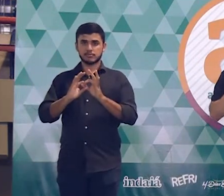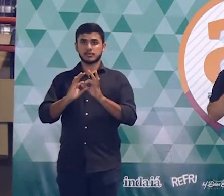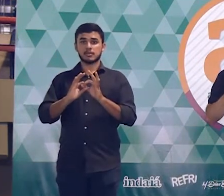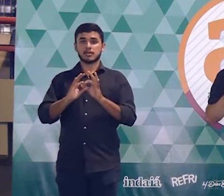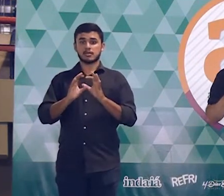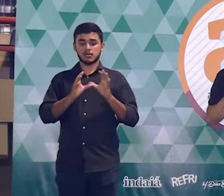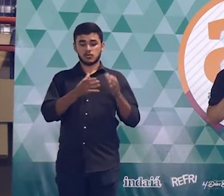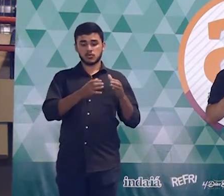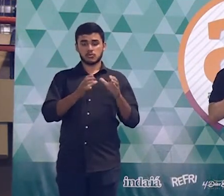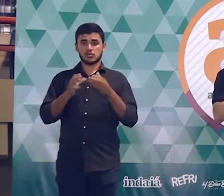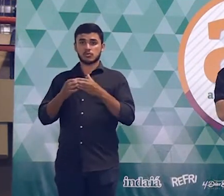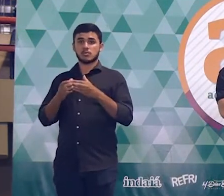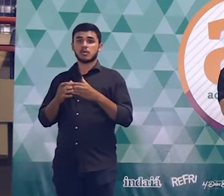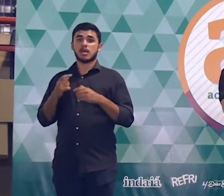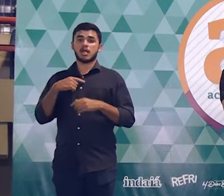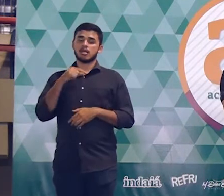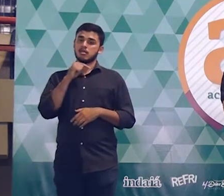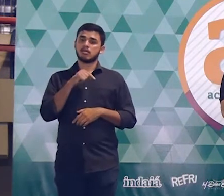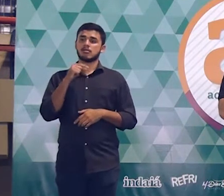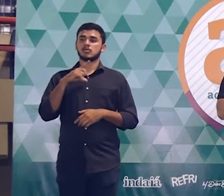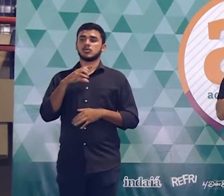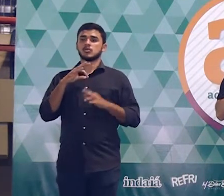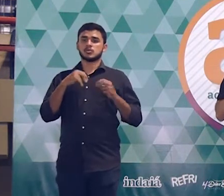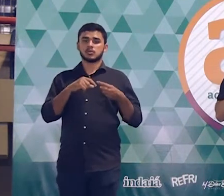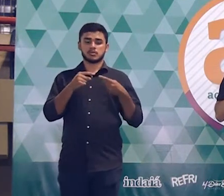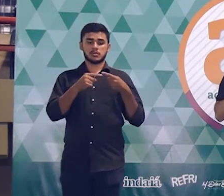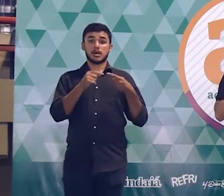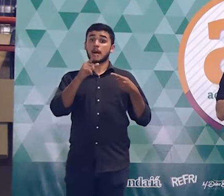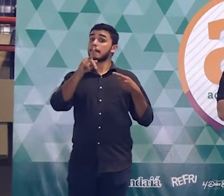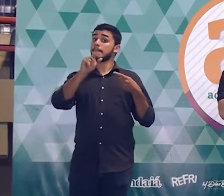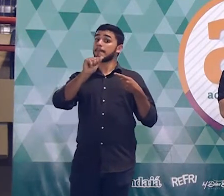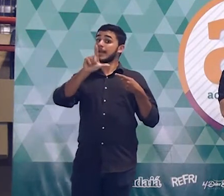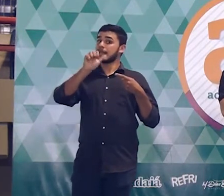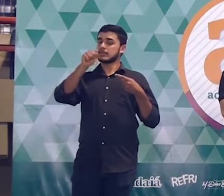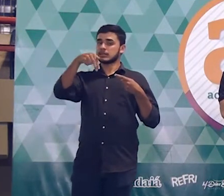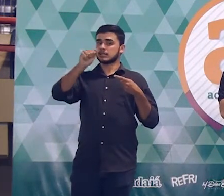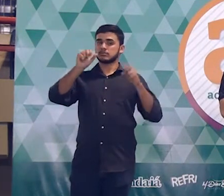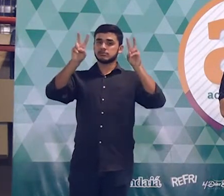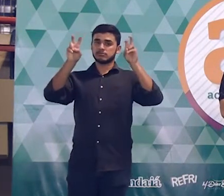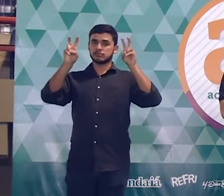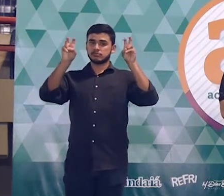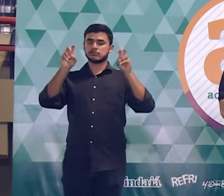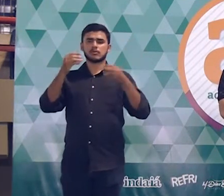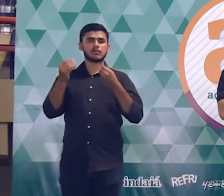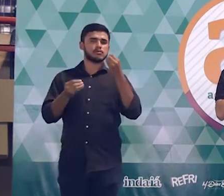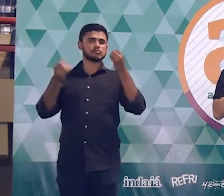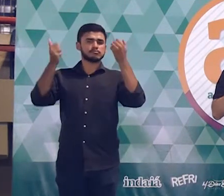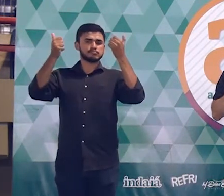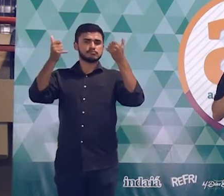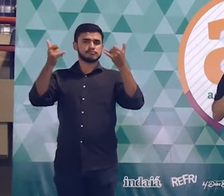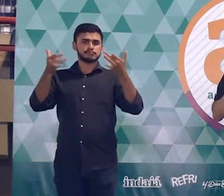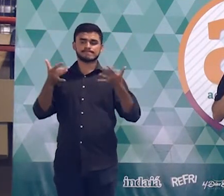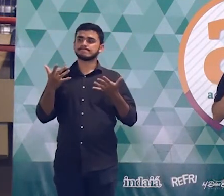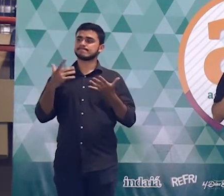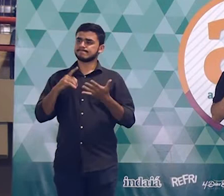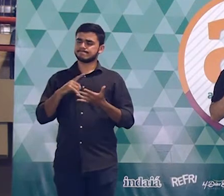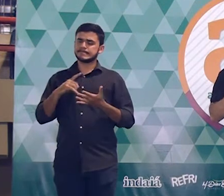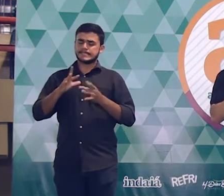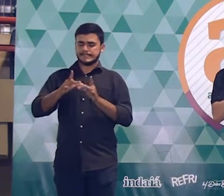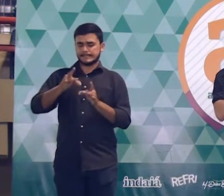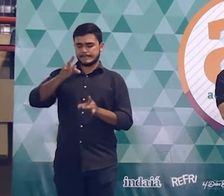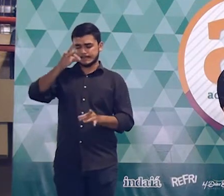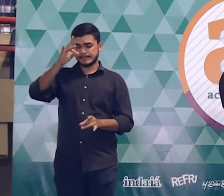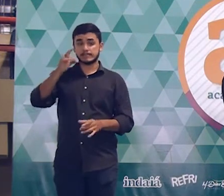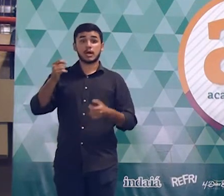e a álgebra, tá? Então assim, a geometria plana é um tema que é muito abrangente, é um tema que é muito extenso.